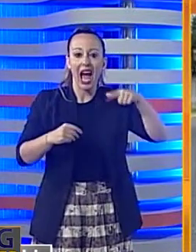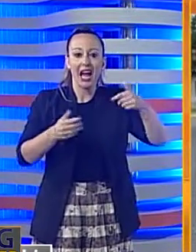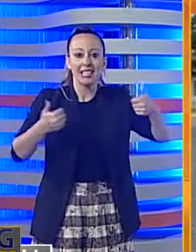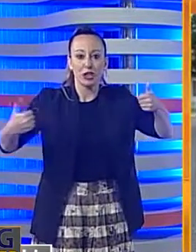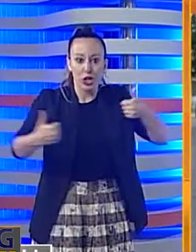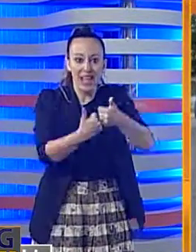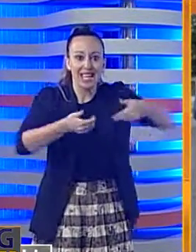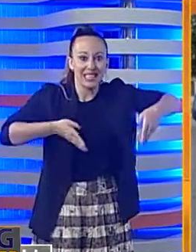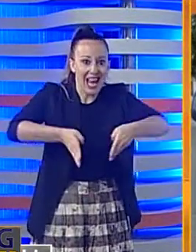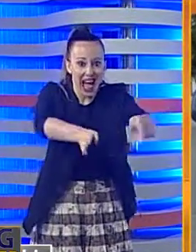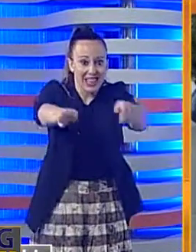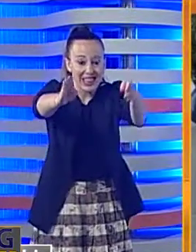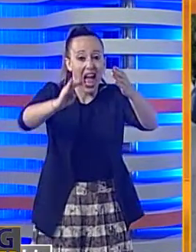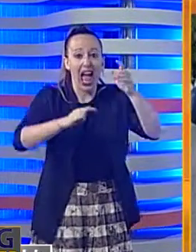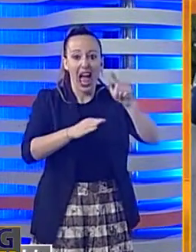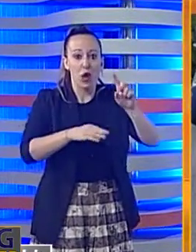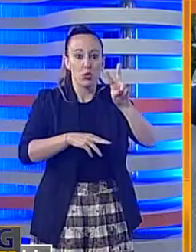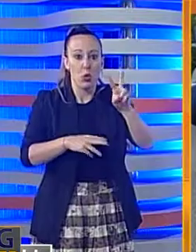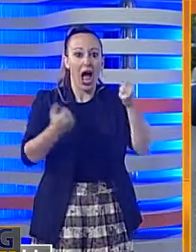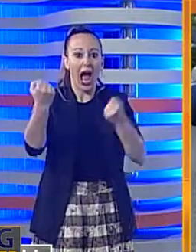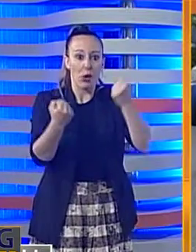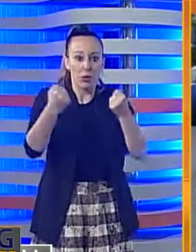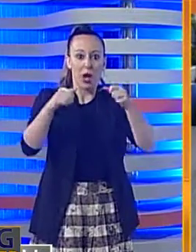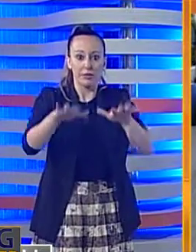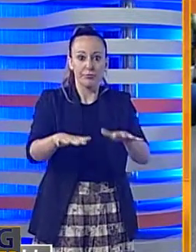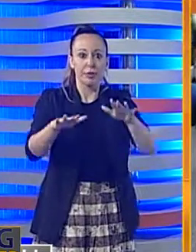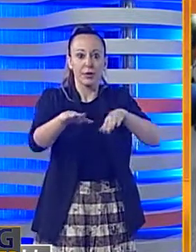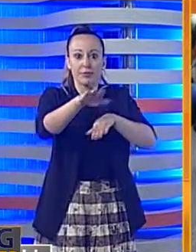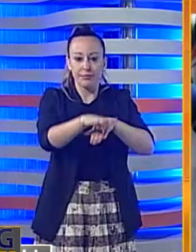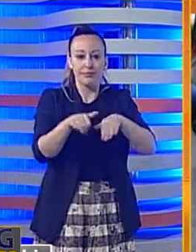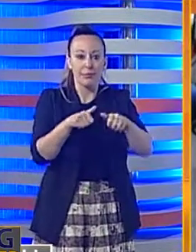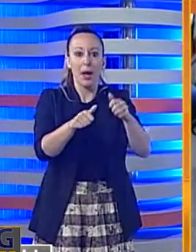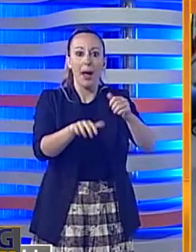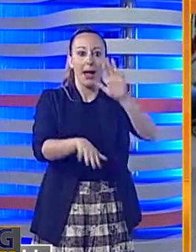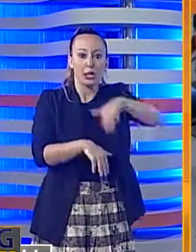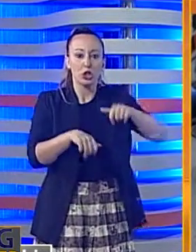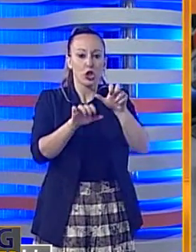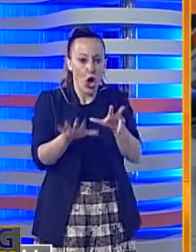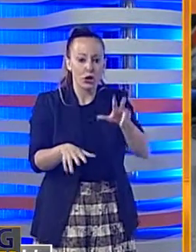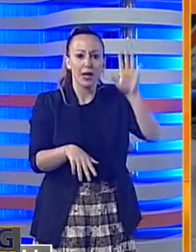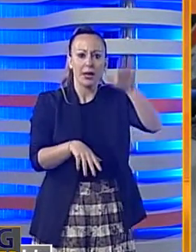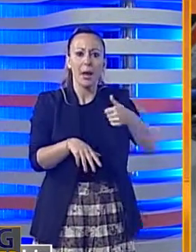Vittoria in un incidente stradale che ha convolto due automobili mentre